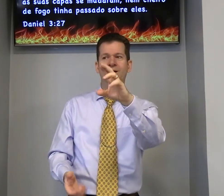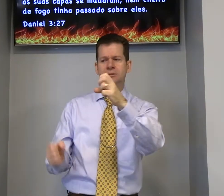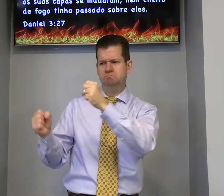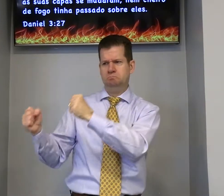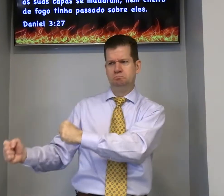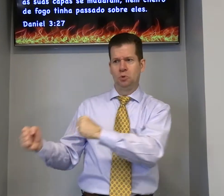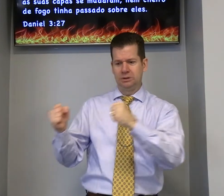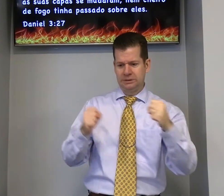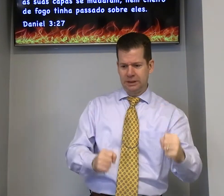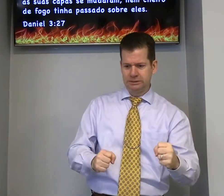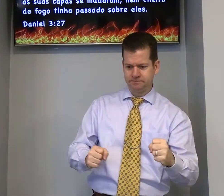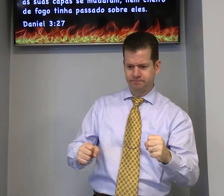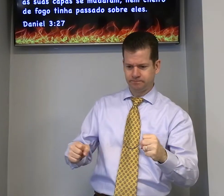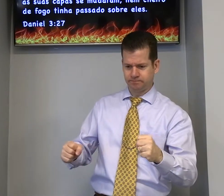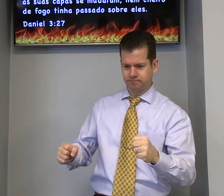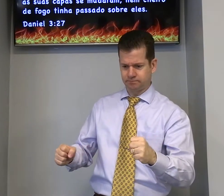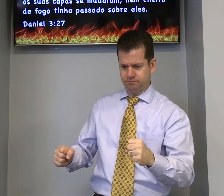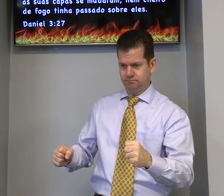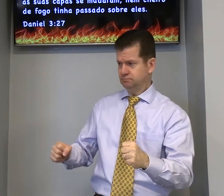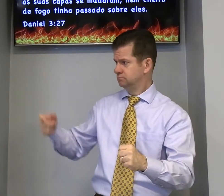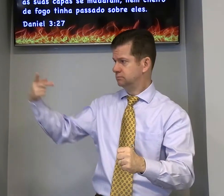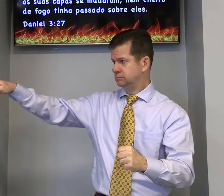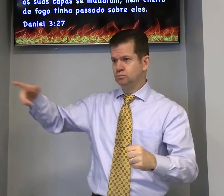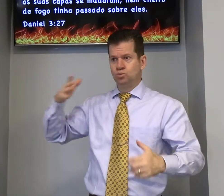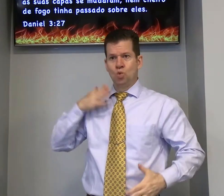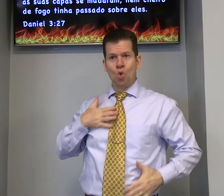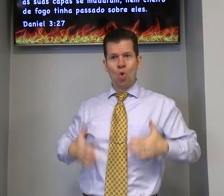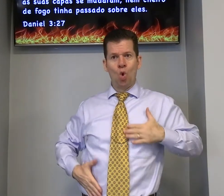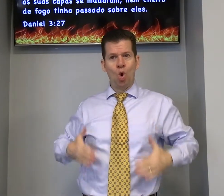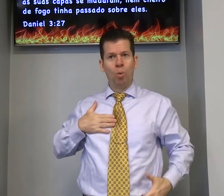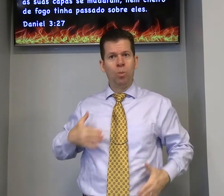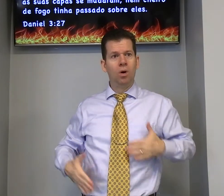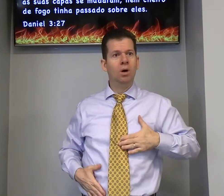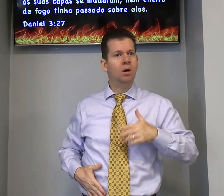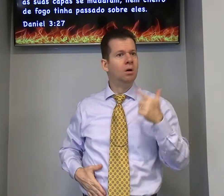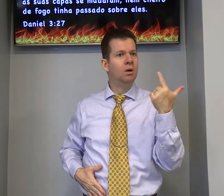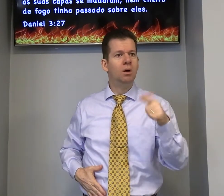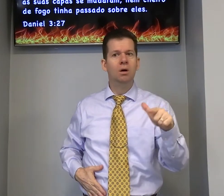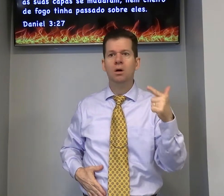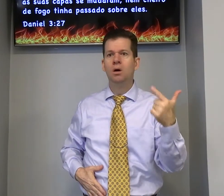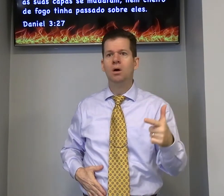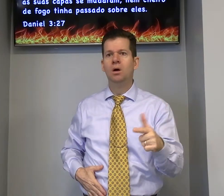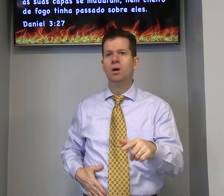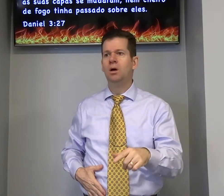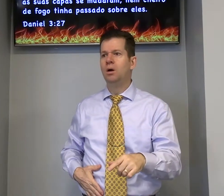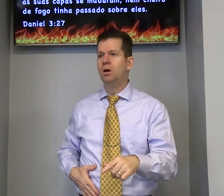tinha poder não tinha tido poder algum sobre os seus corpos